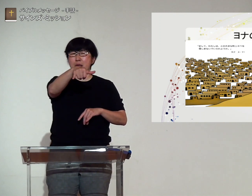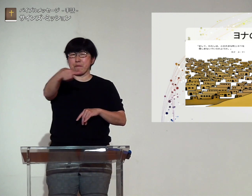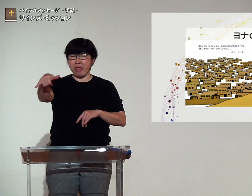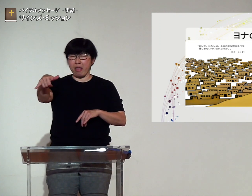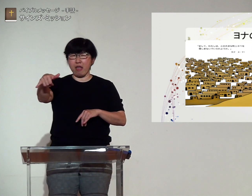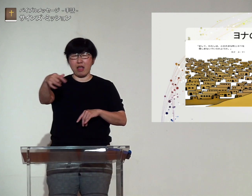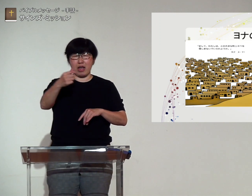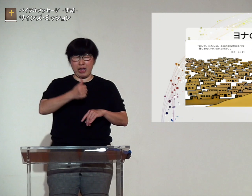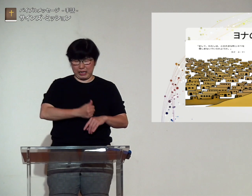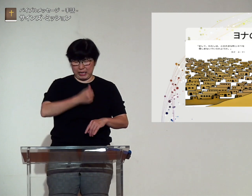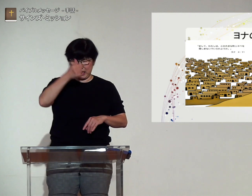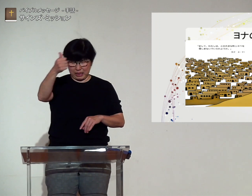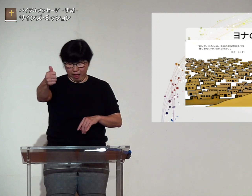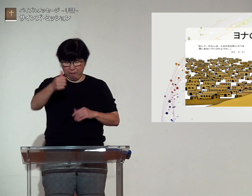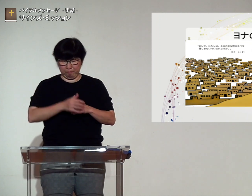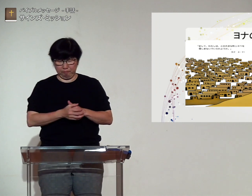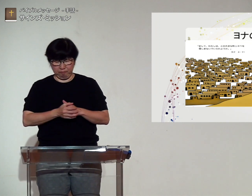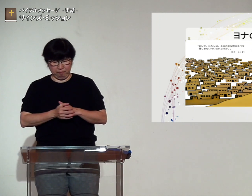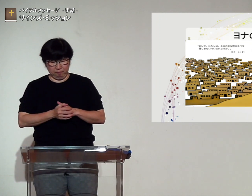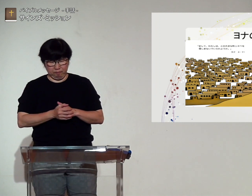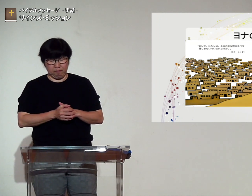あるニネベという国に行って